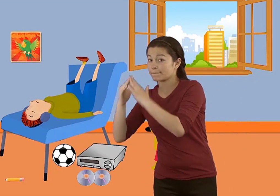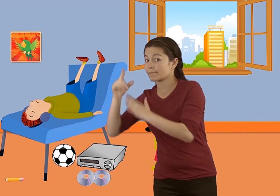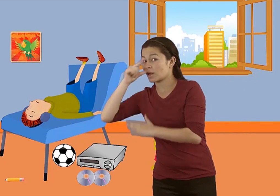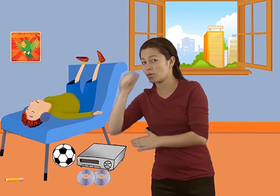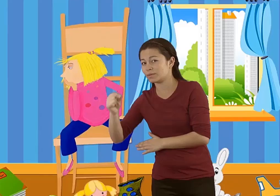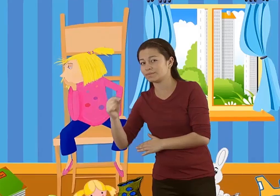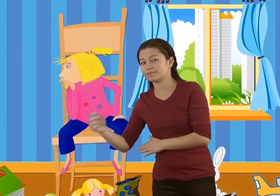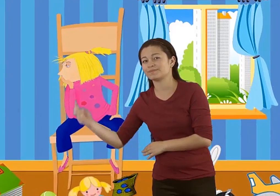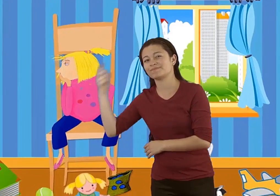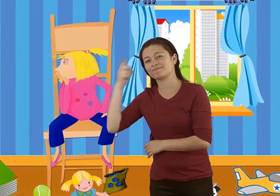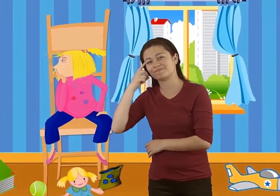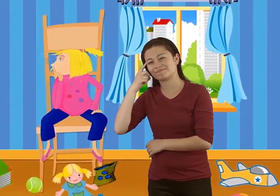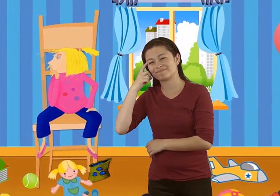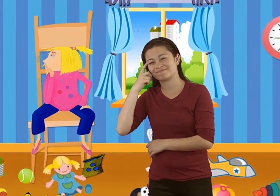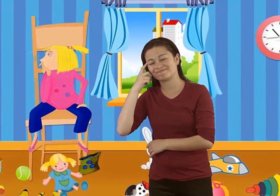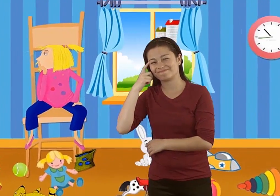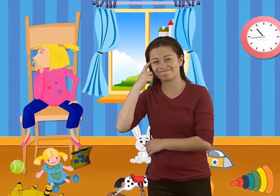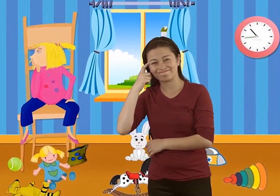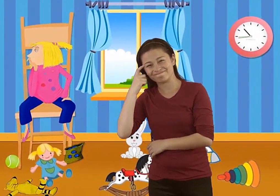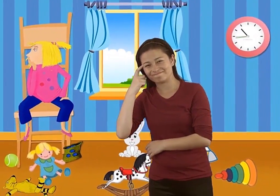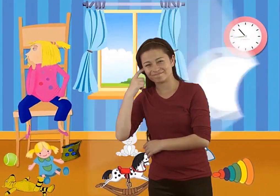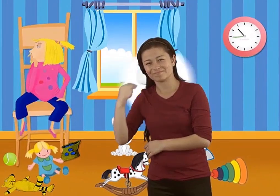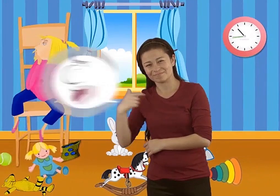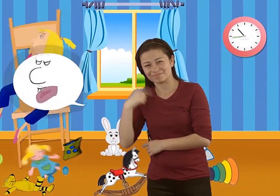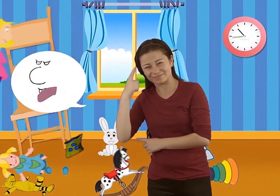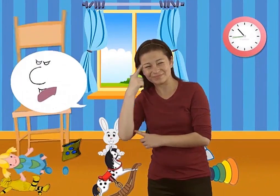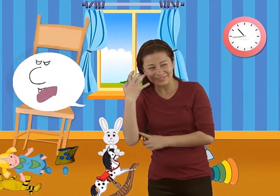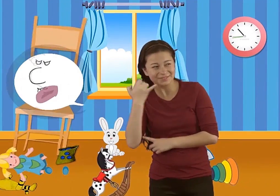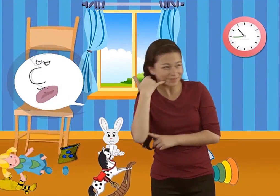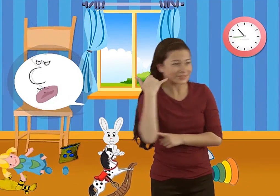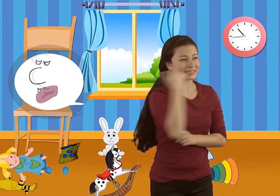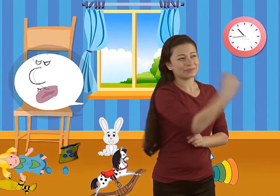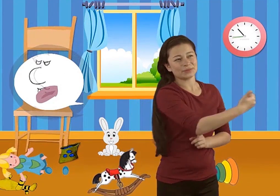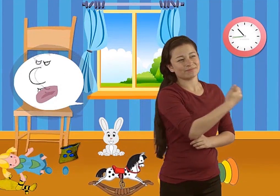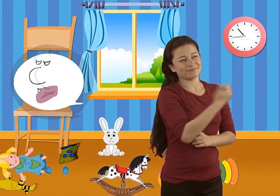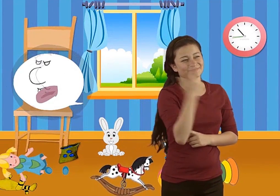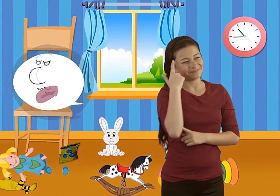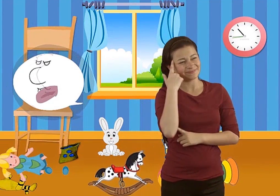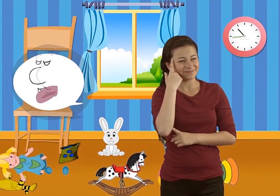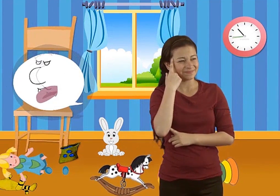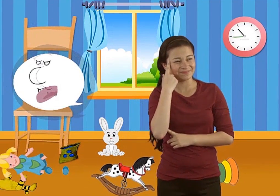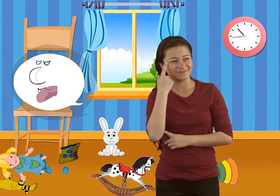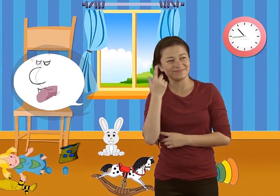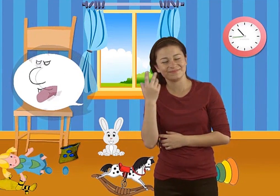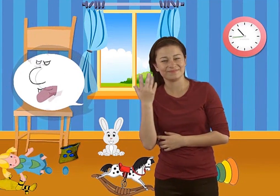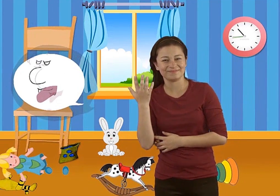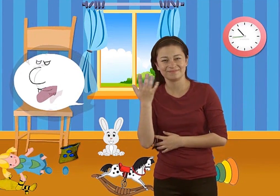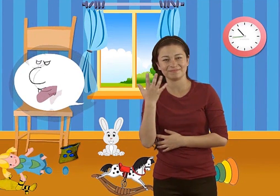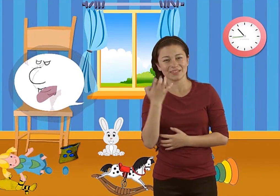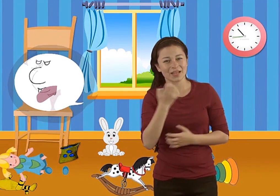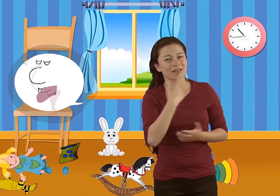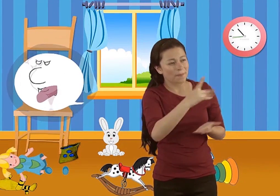Podría sencillamente llamar a Leo y decirle lo siento, pensó Laura. Después de todo, es mi mejor amigo.